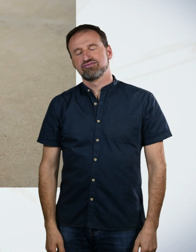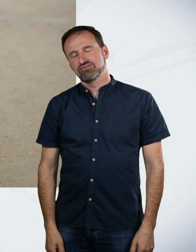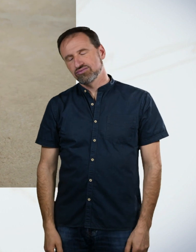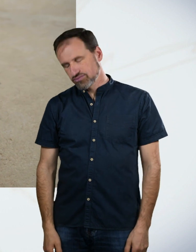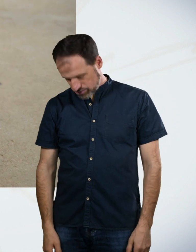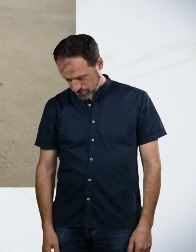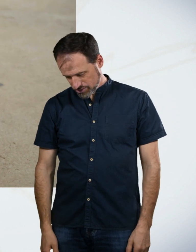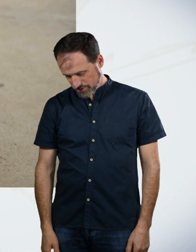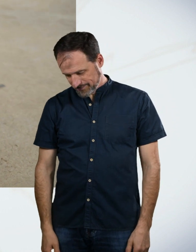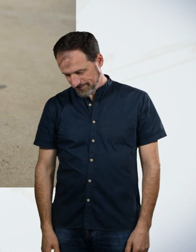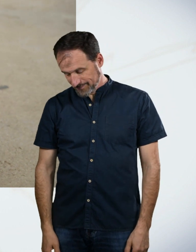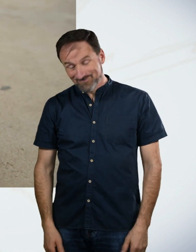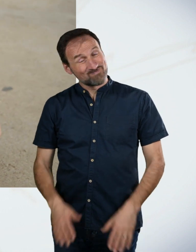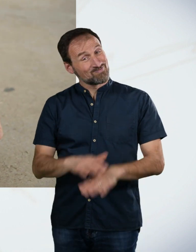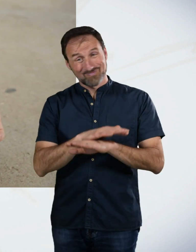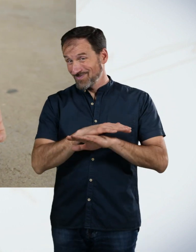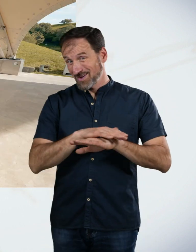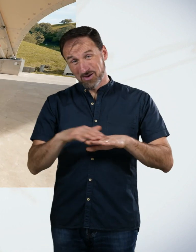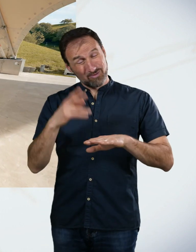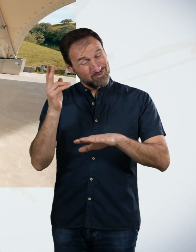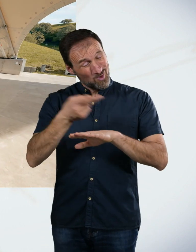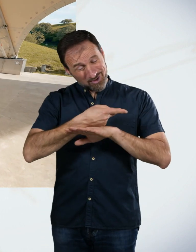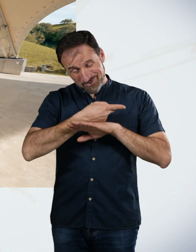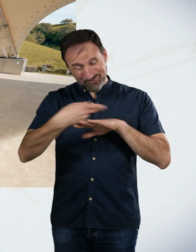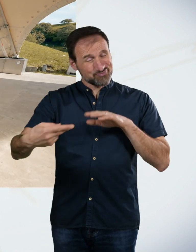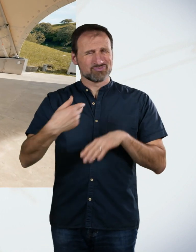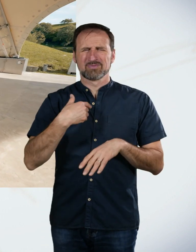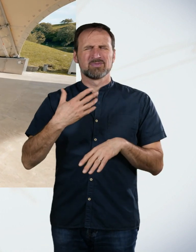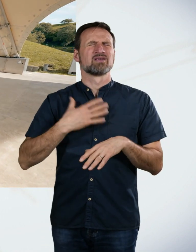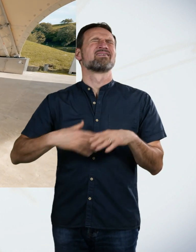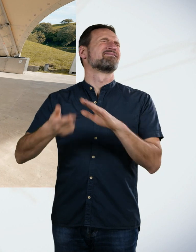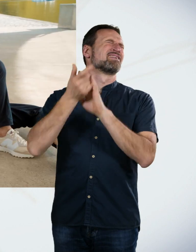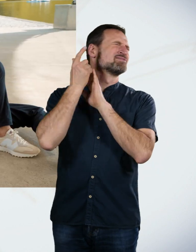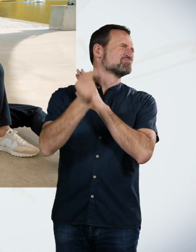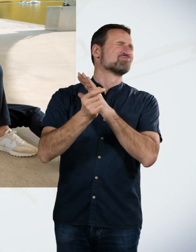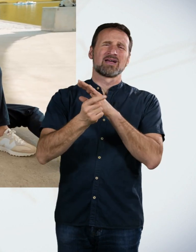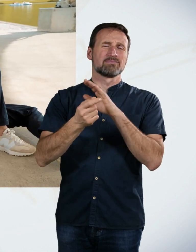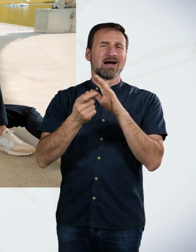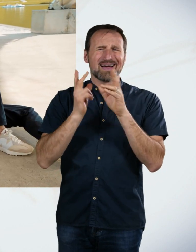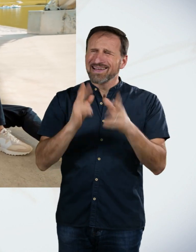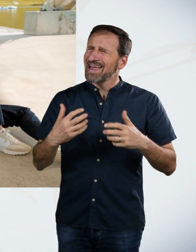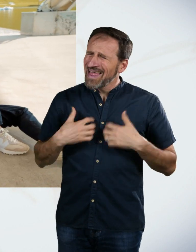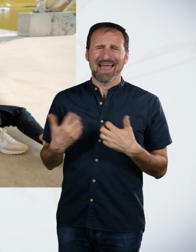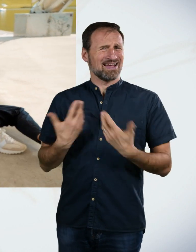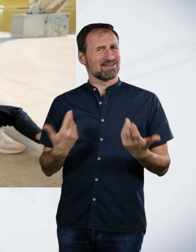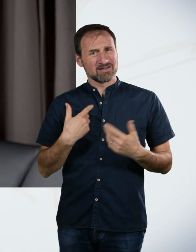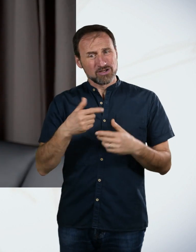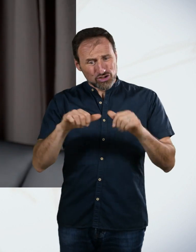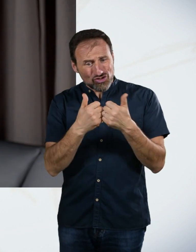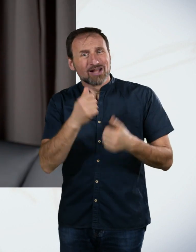Als ich auf den Boden gelegen habe, wollte ich eigentlich noch dort weg, aber ich habe mich auch schon echt geärgert, weil die Challenge hat, Spaß gemacht. Also es war eine coole, kreative Aufgabe und